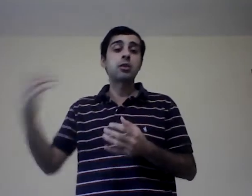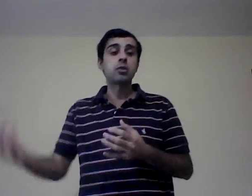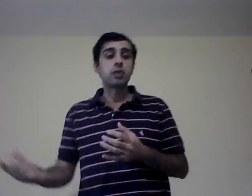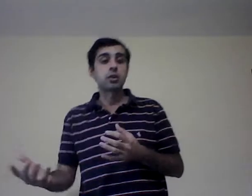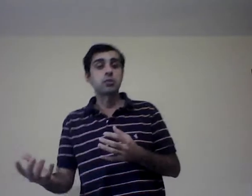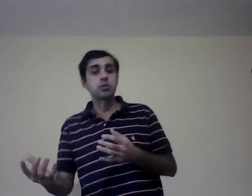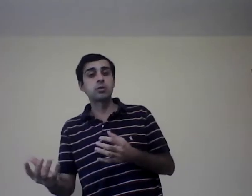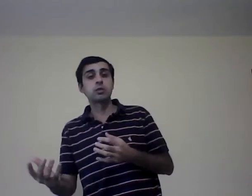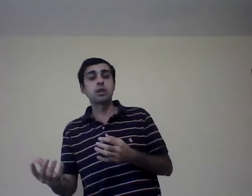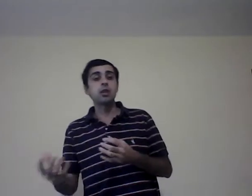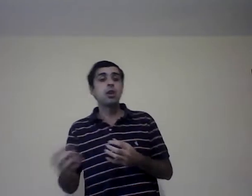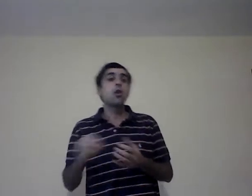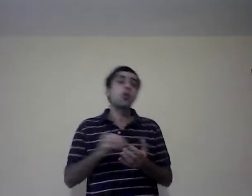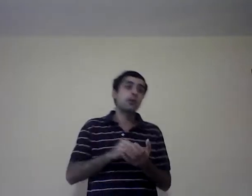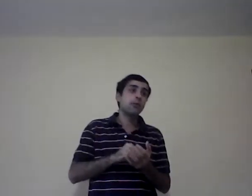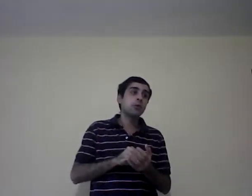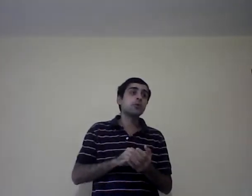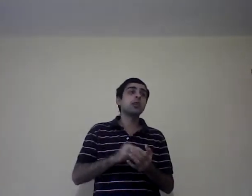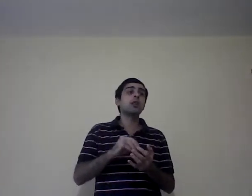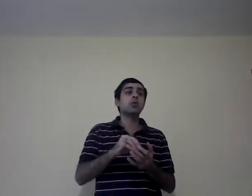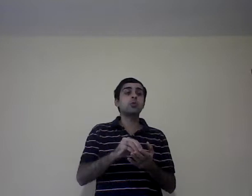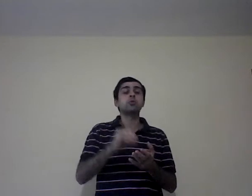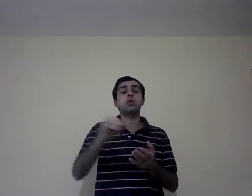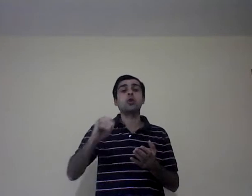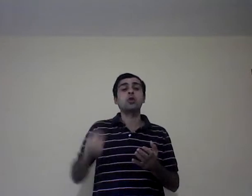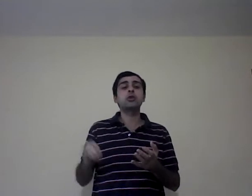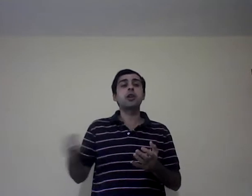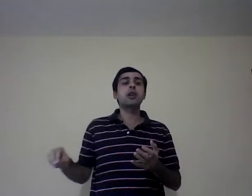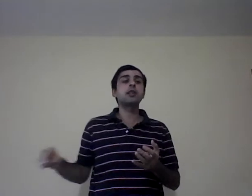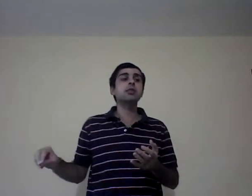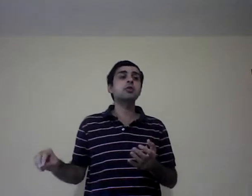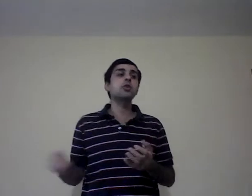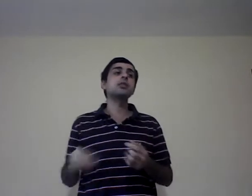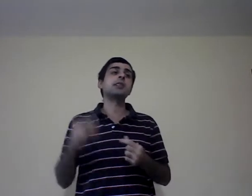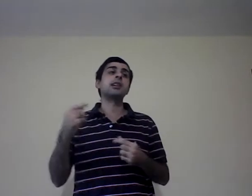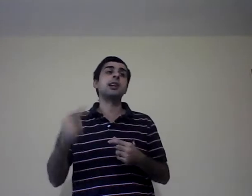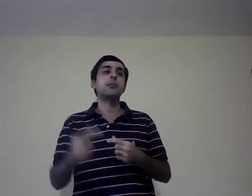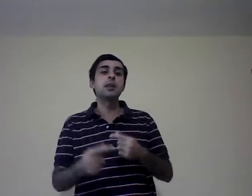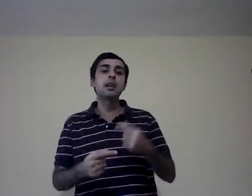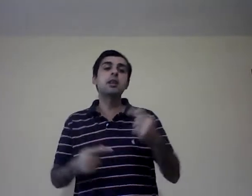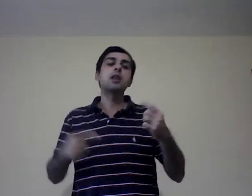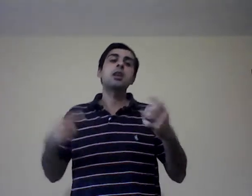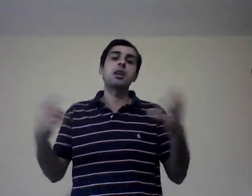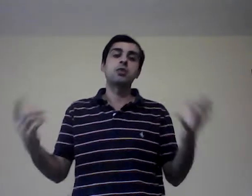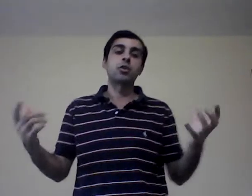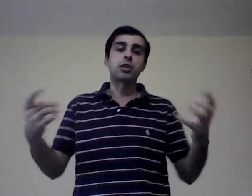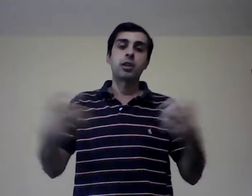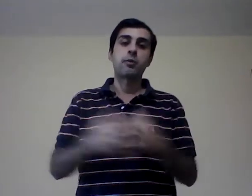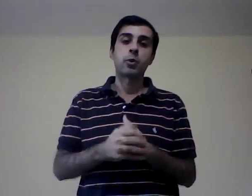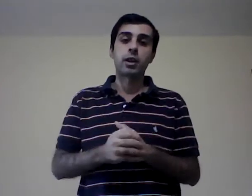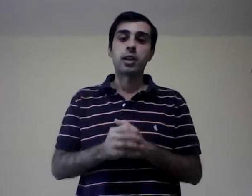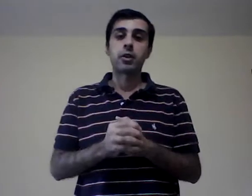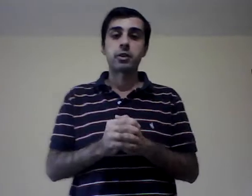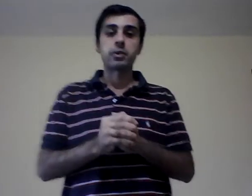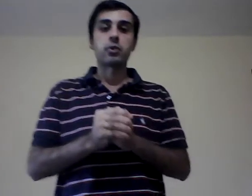contexto, ¿sí? O influya junto con otras organizaciones en cambiar eso que está fuera de la organización.